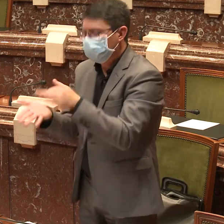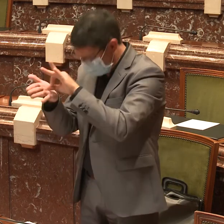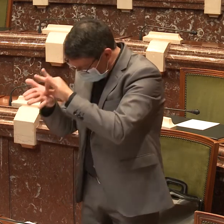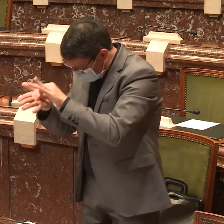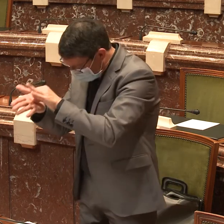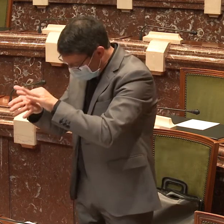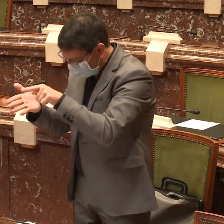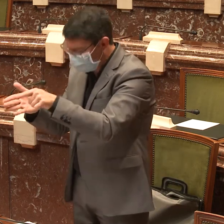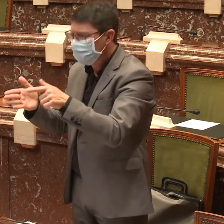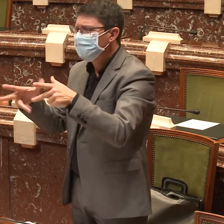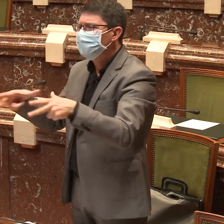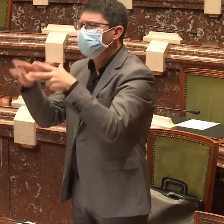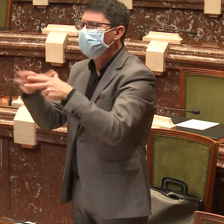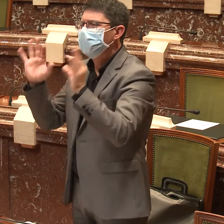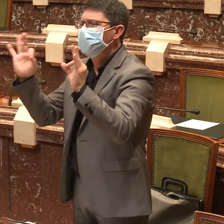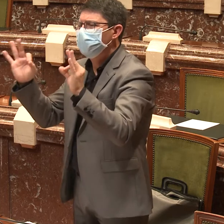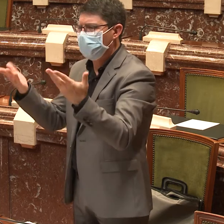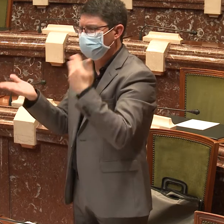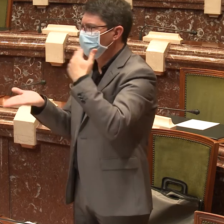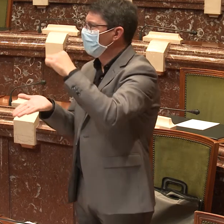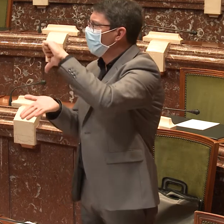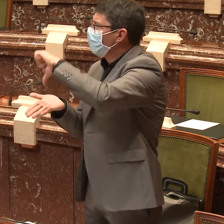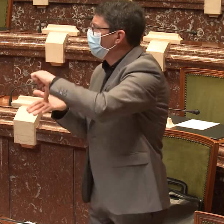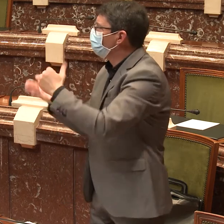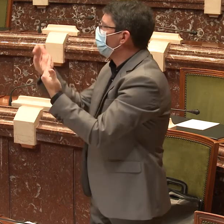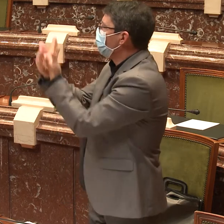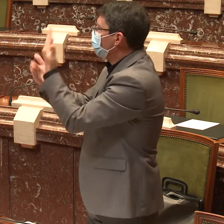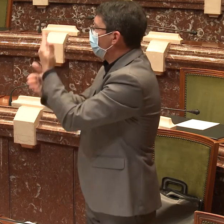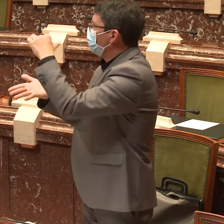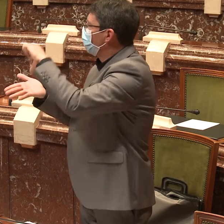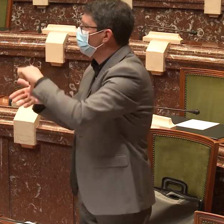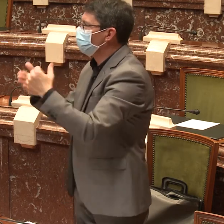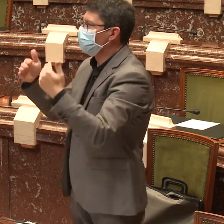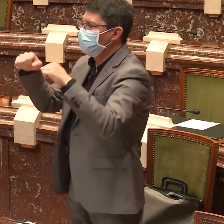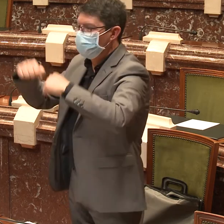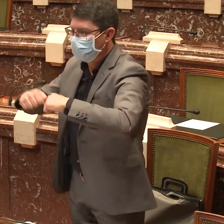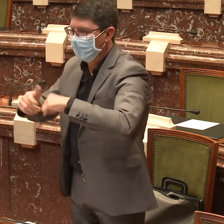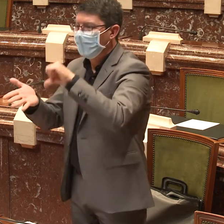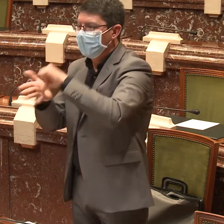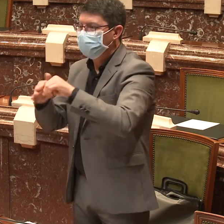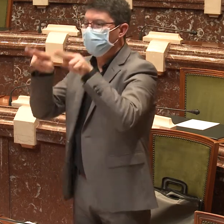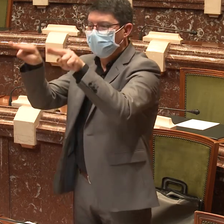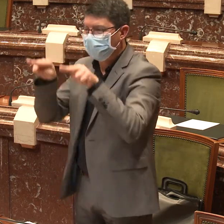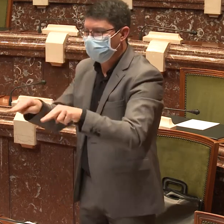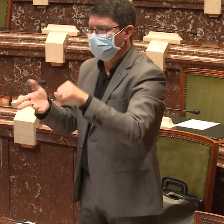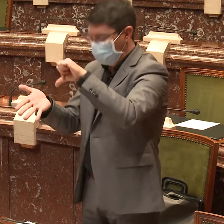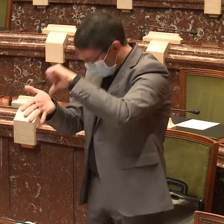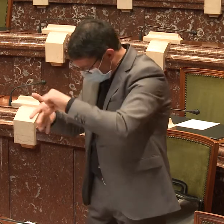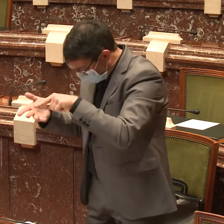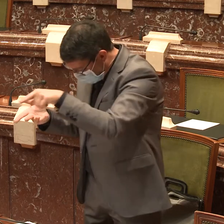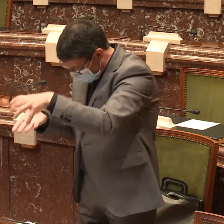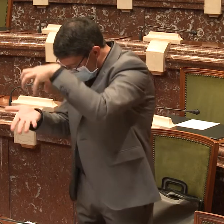Y garantizar que todos los centros de servicios sociales especializados, centros de día, ocupacionales, casas de acogida,